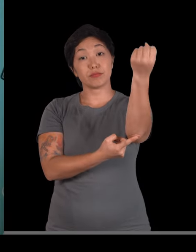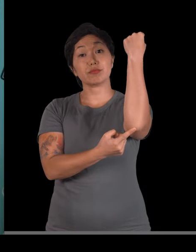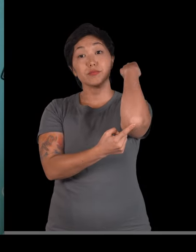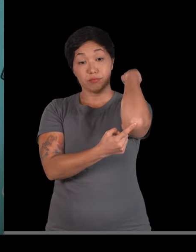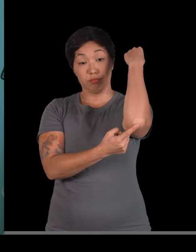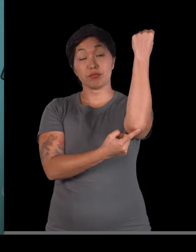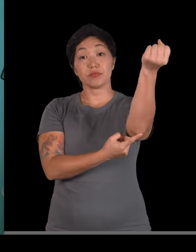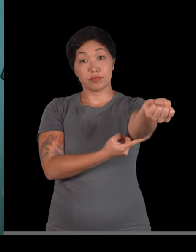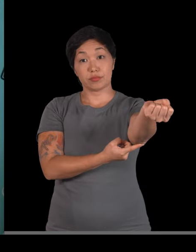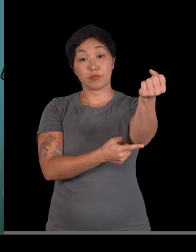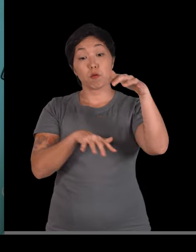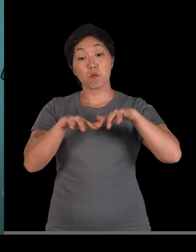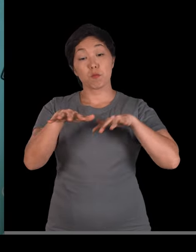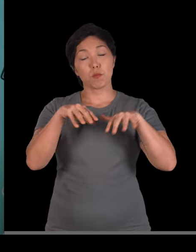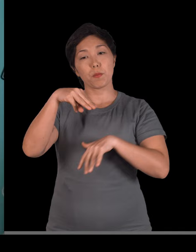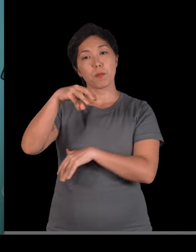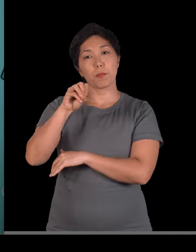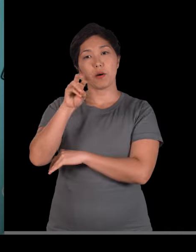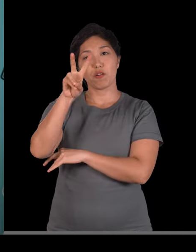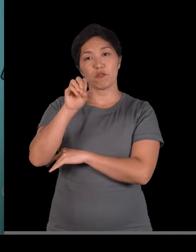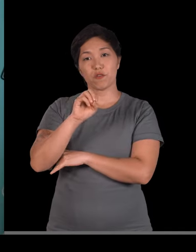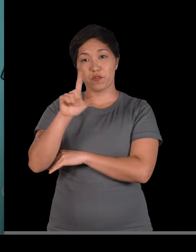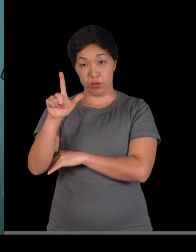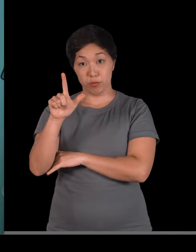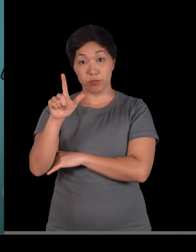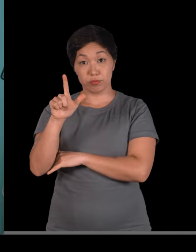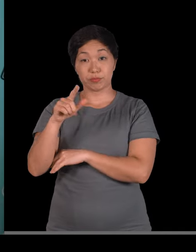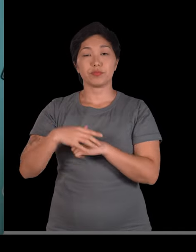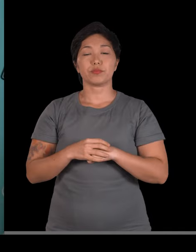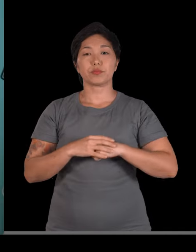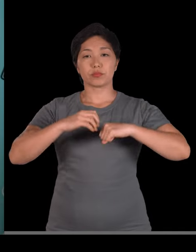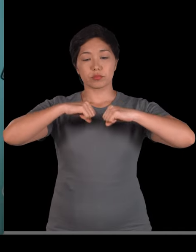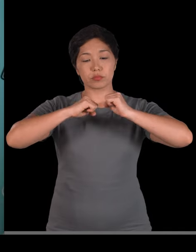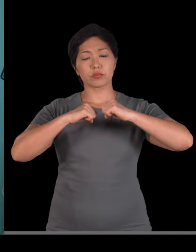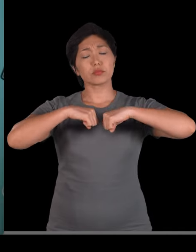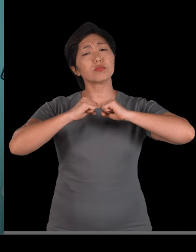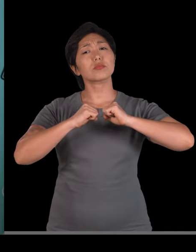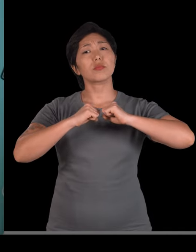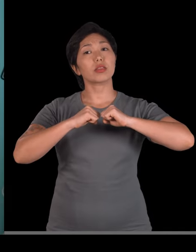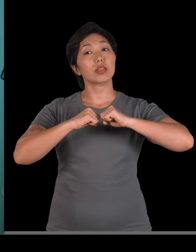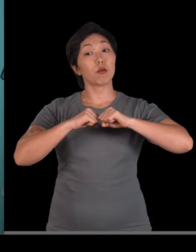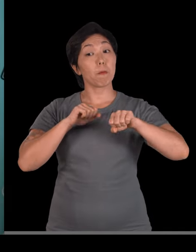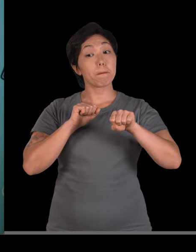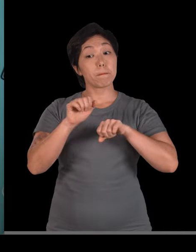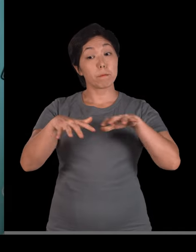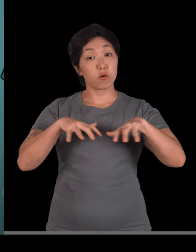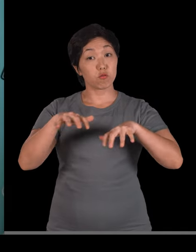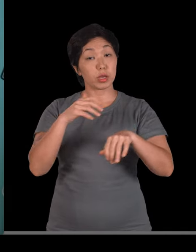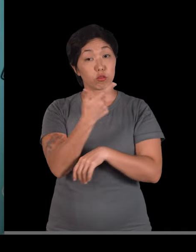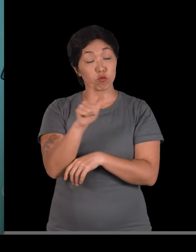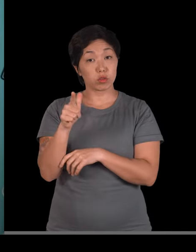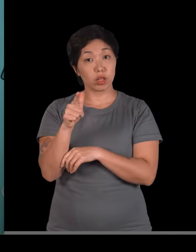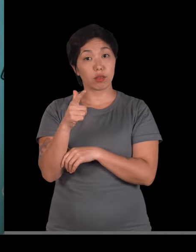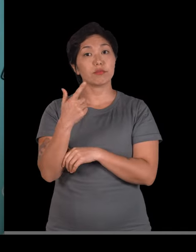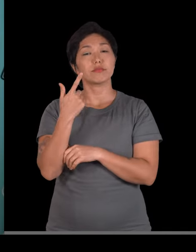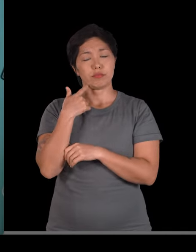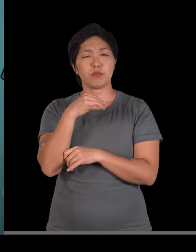Uma articulação móvel. Quando eu falo de uma articulação imóvel, por exemplo, te dando aqui o caso do